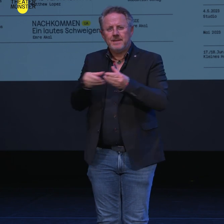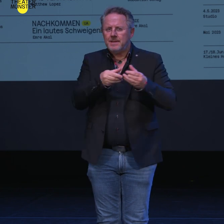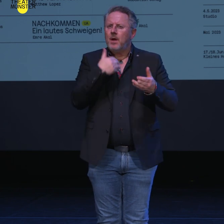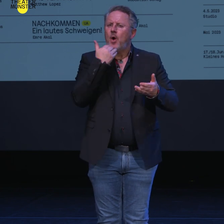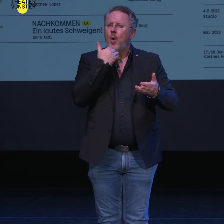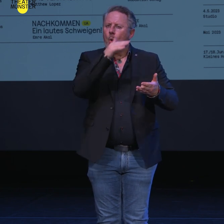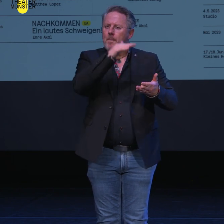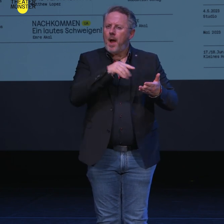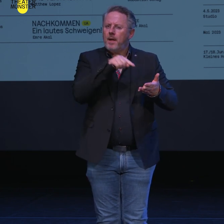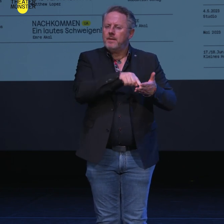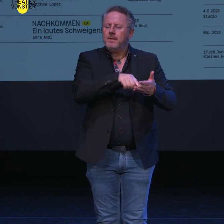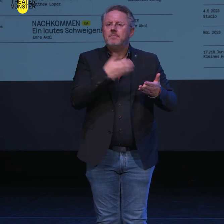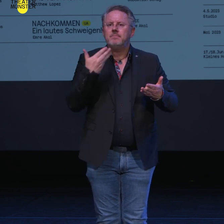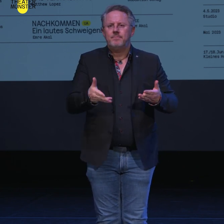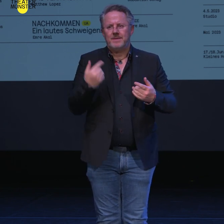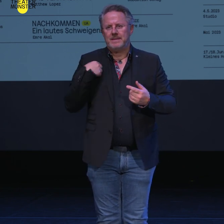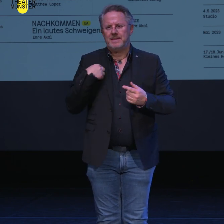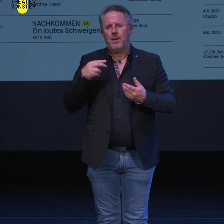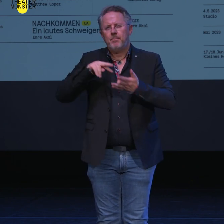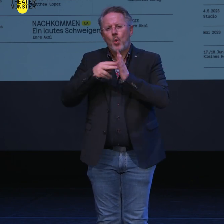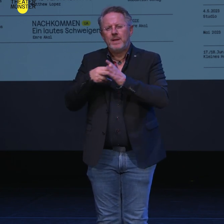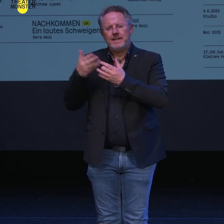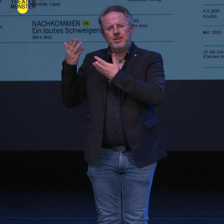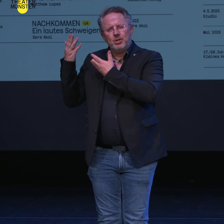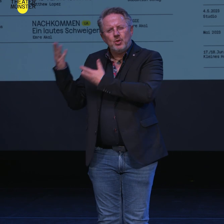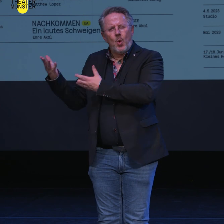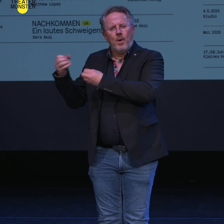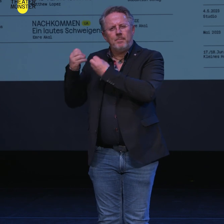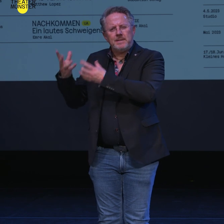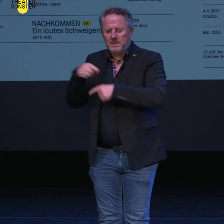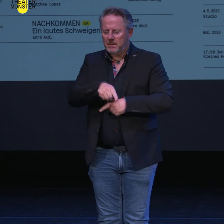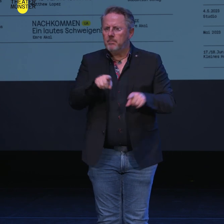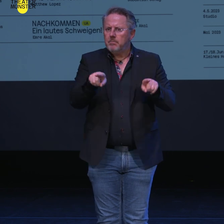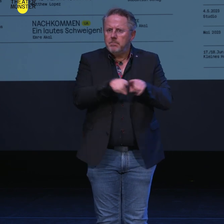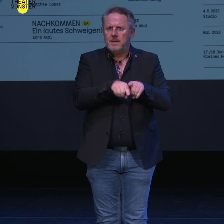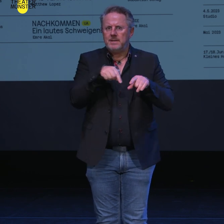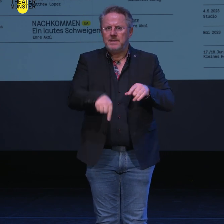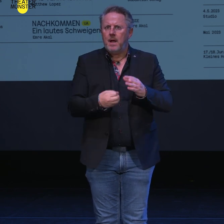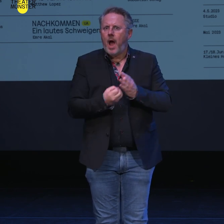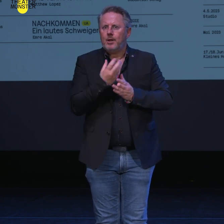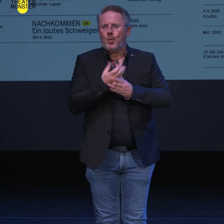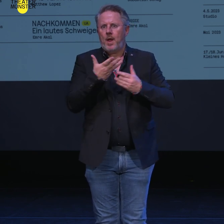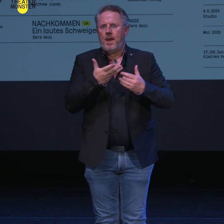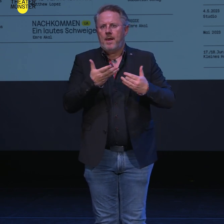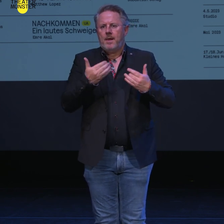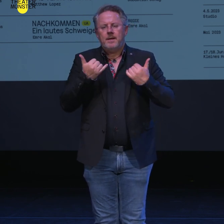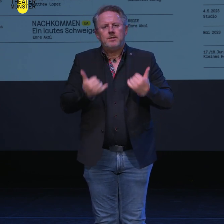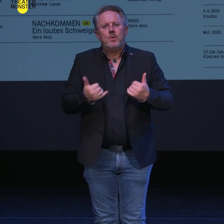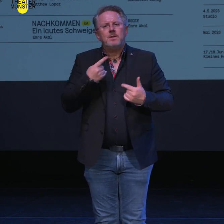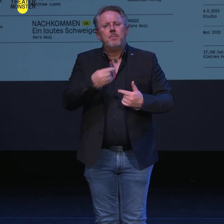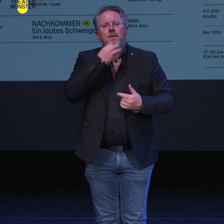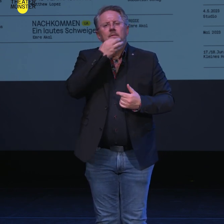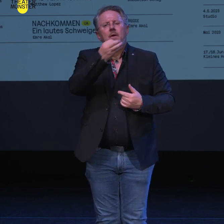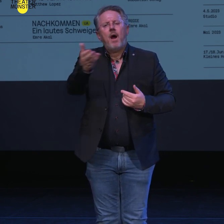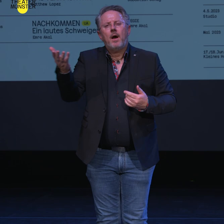Roman hat durch die jüngsten politischen Ereignisse nochmal an Aktualität und Brisanz gewonnen, denn er fragt nach